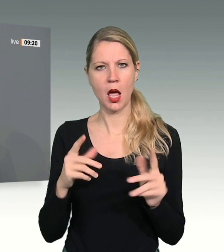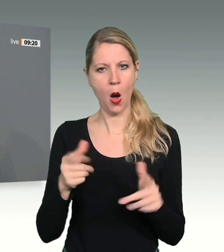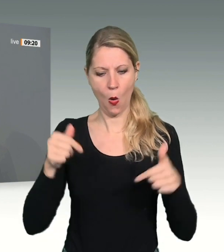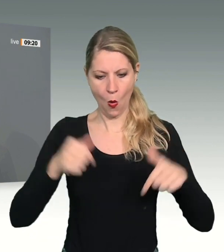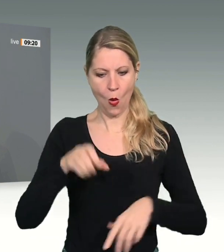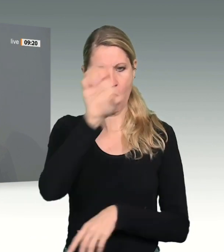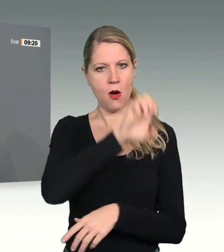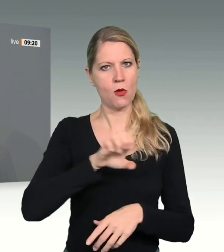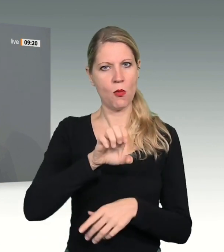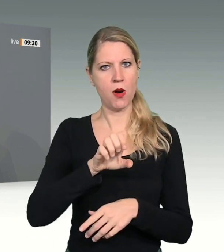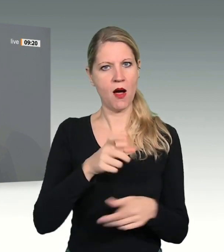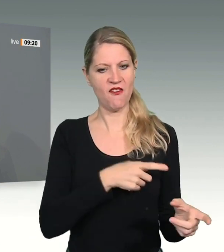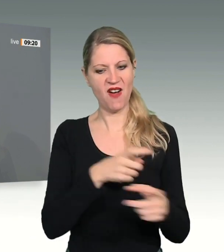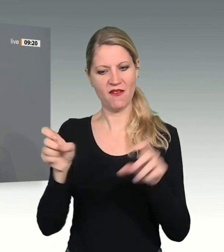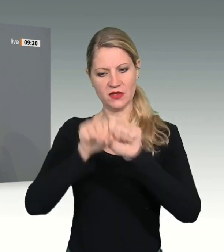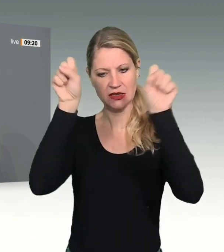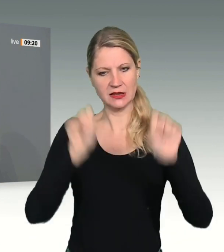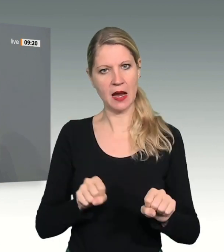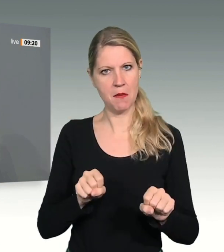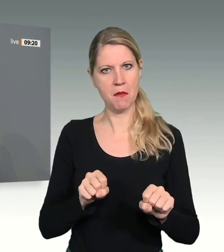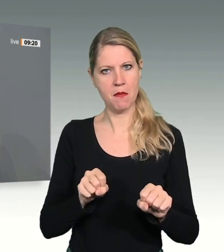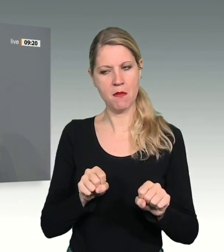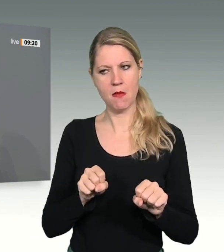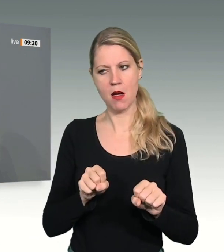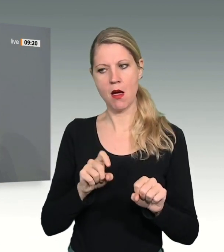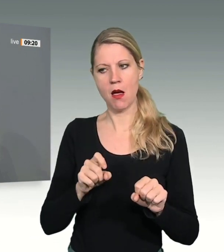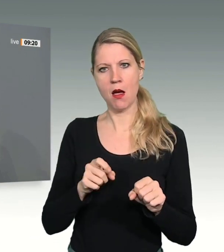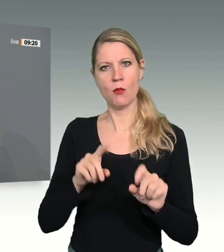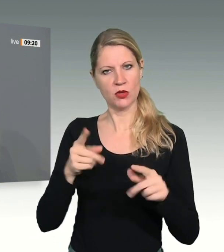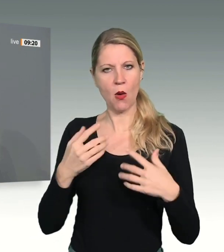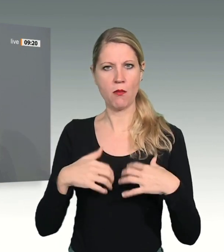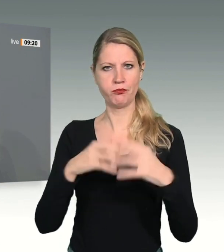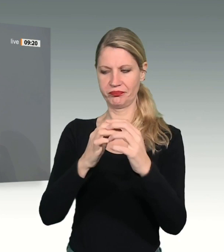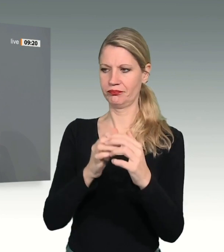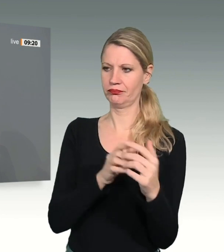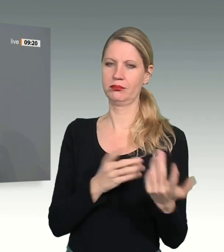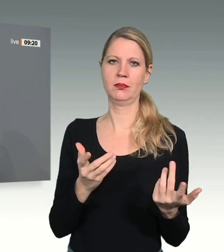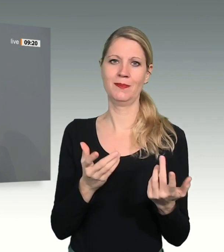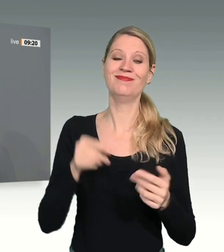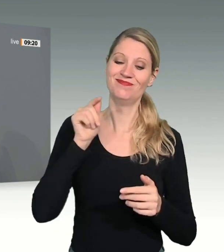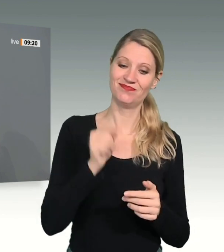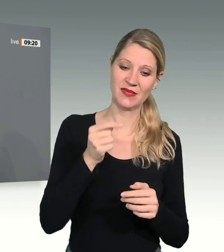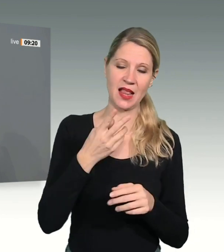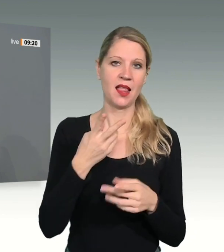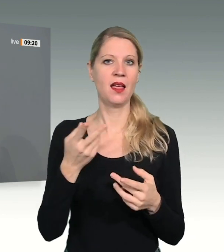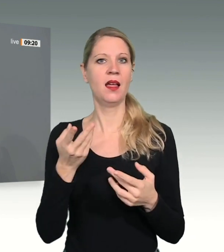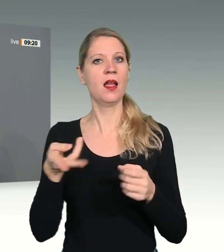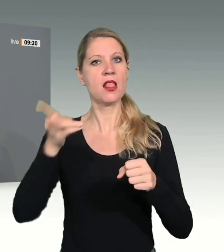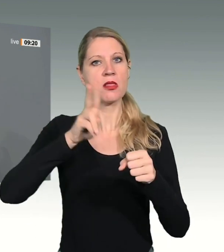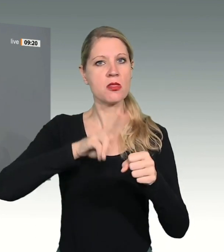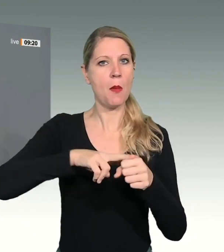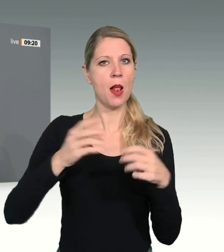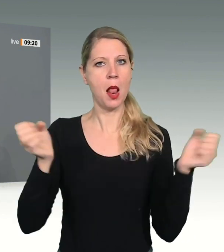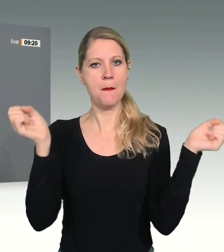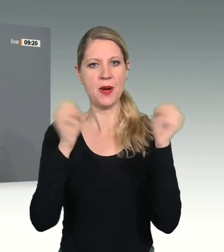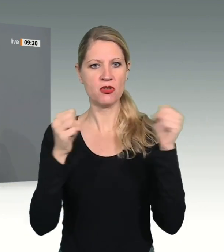Europa ausgeglichen werden müsse. An diesem Doppelbeschluss hat Helmut Schmidt die Unterstützung seiner Partei